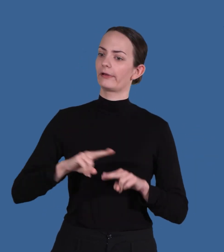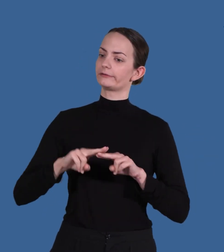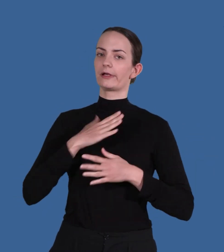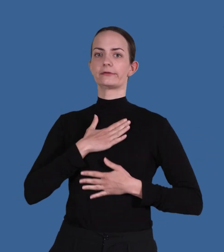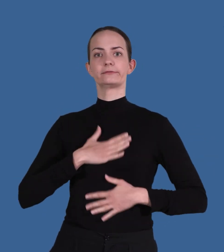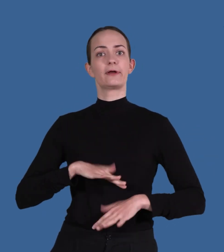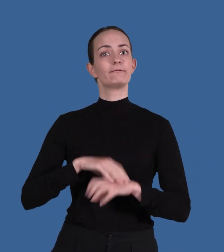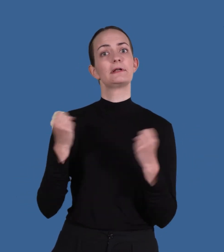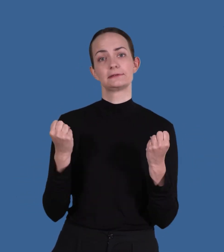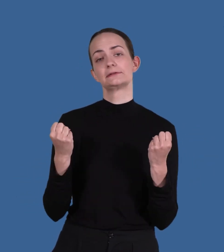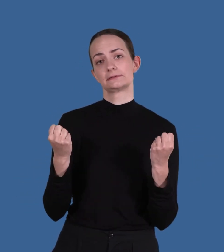Även om du själv inte får symptom